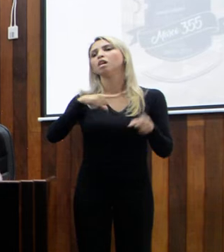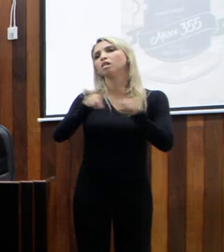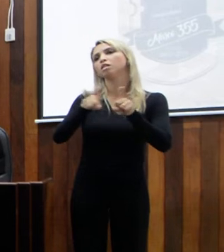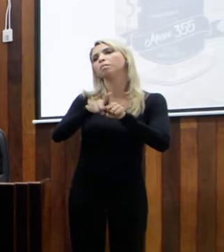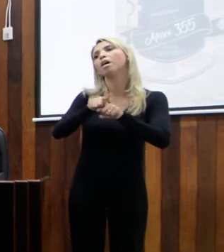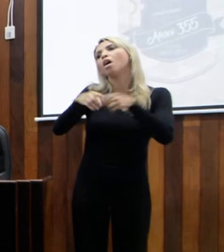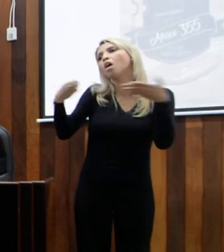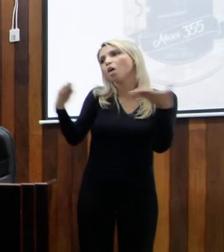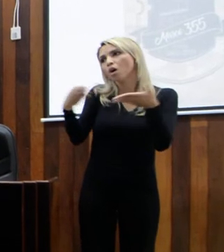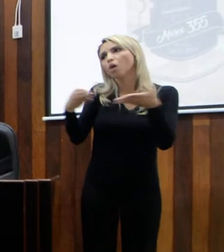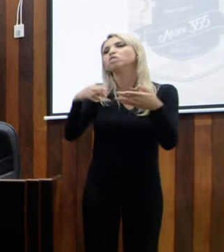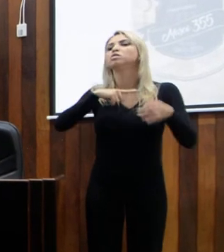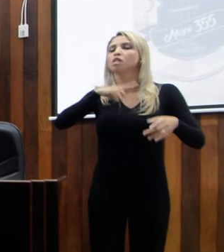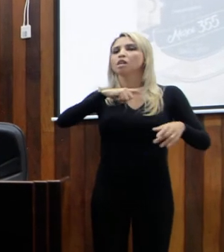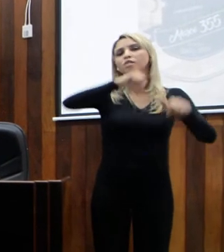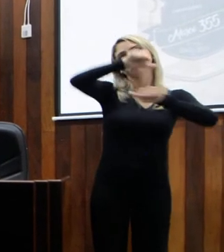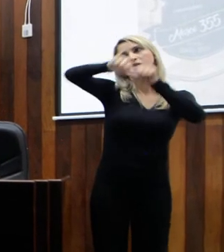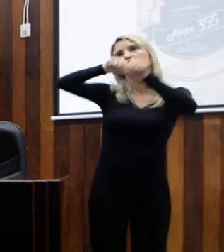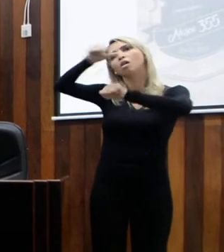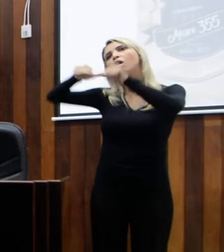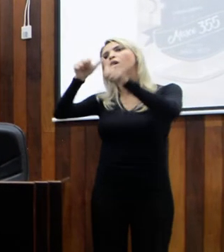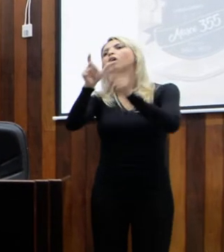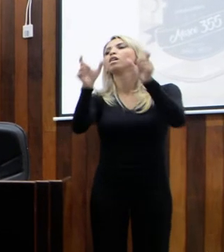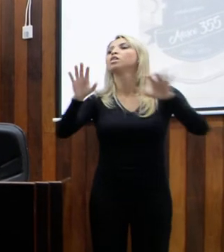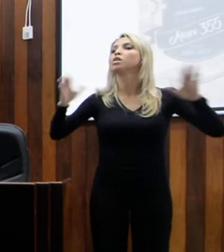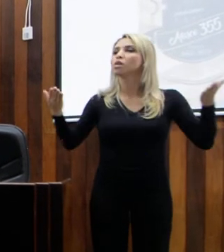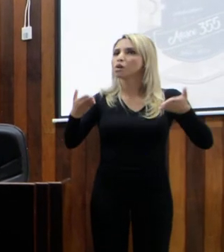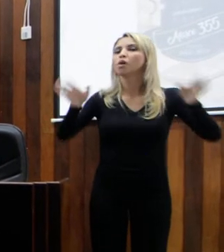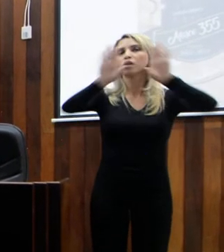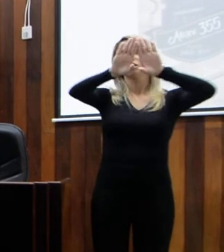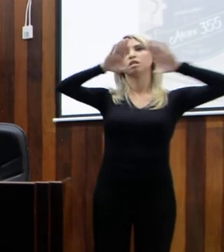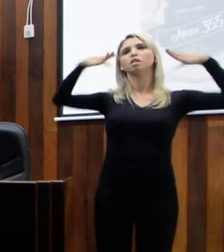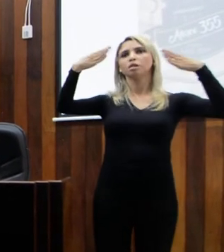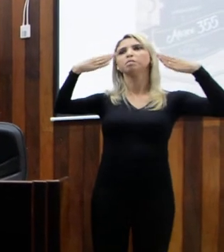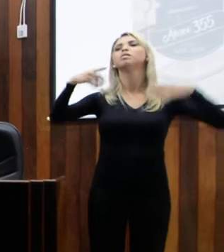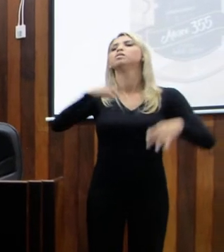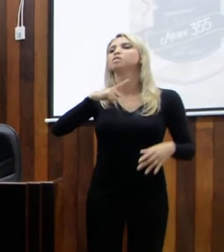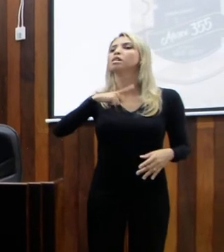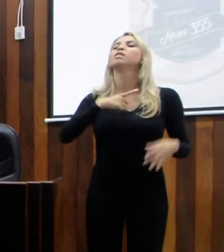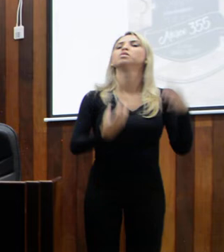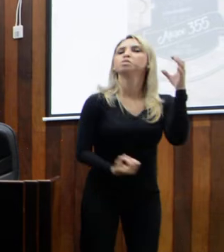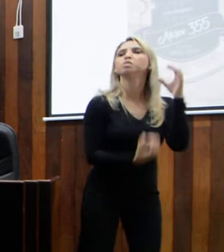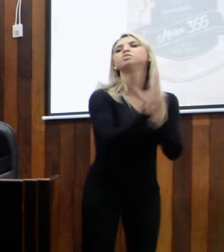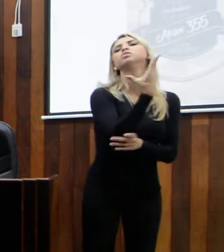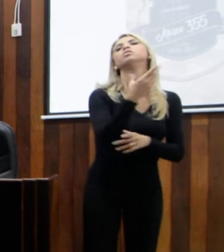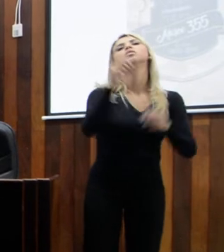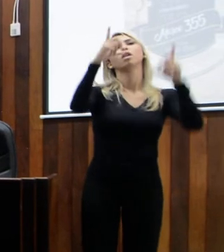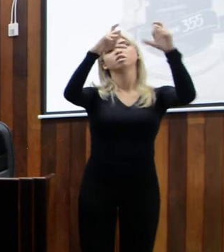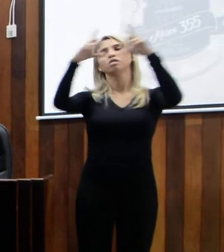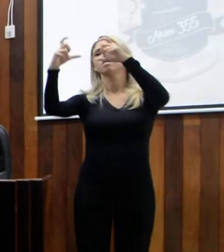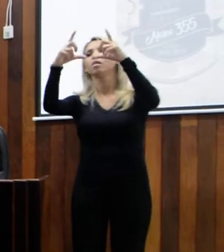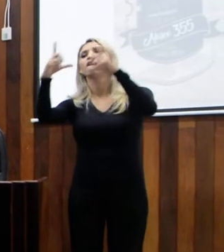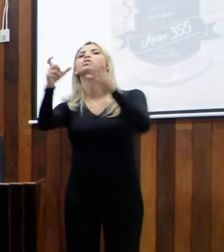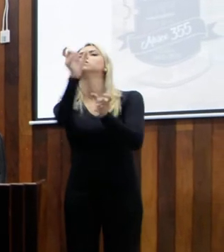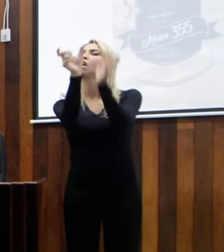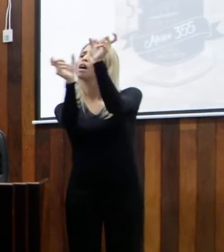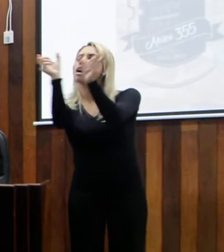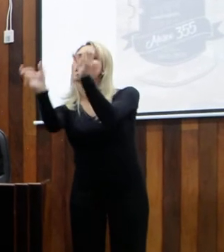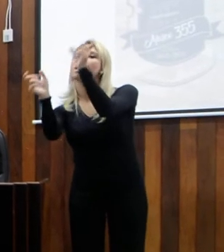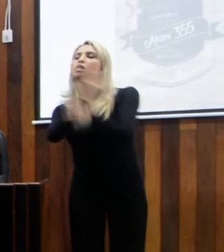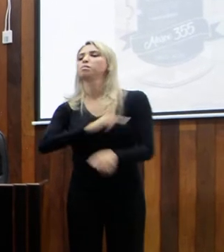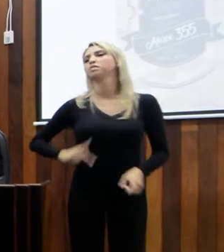quadro hoje foi totalmente reformado e a gente fez a inauguração dos quadros dos presidentes. Então, quero